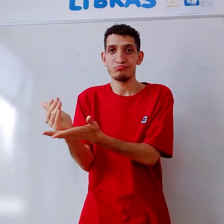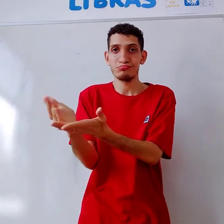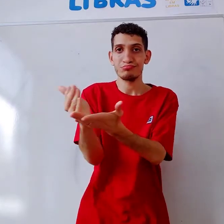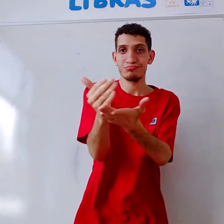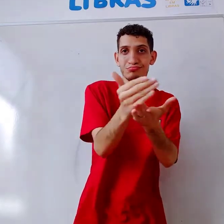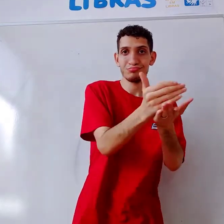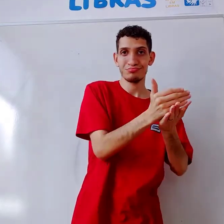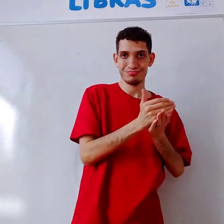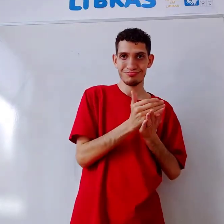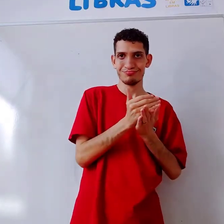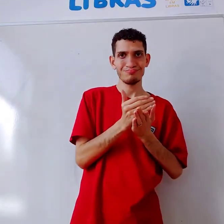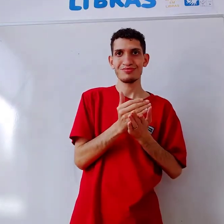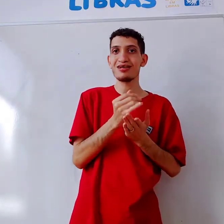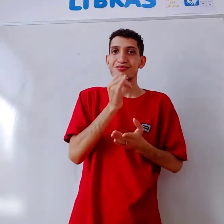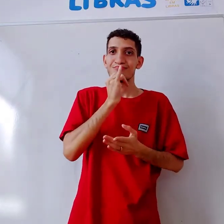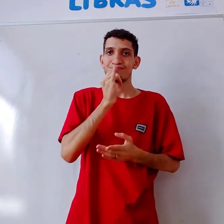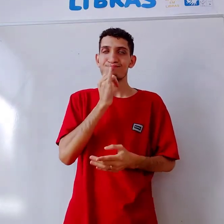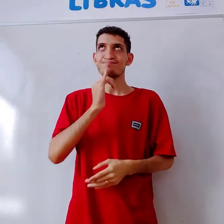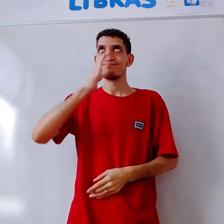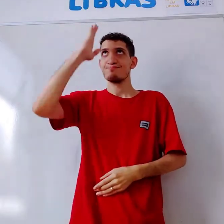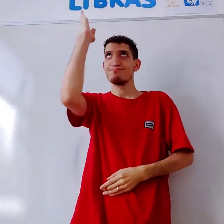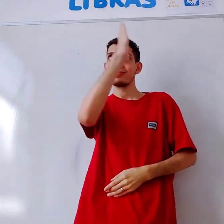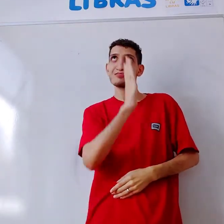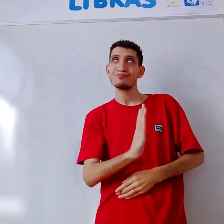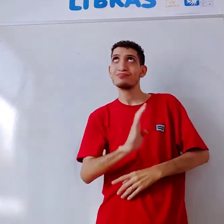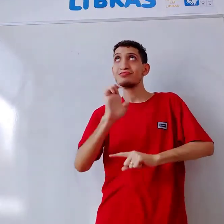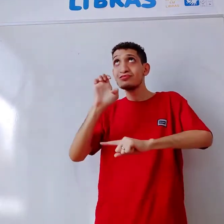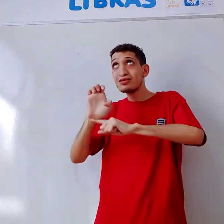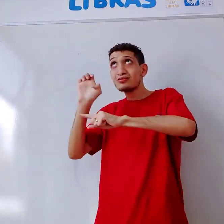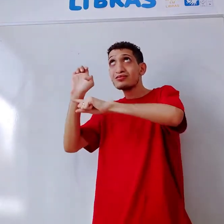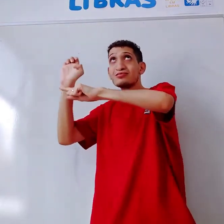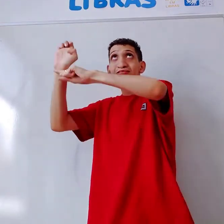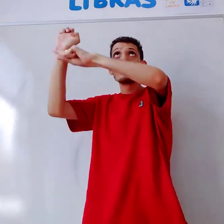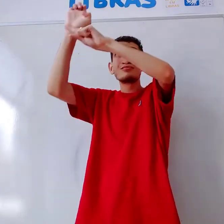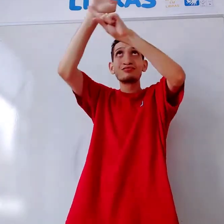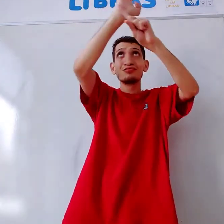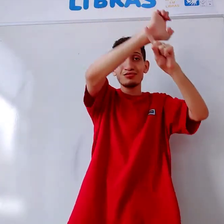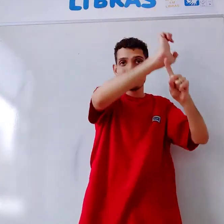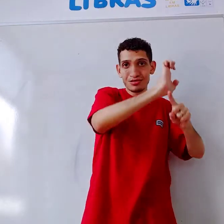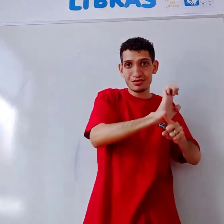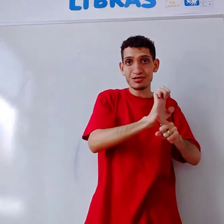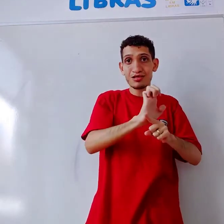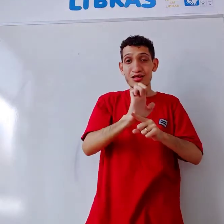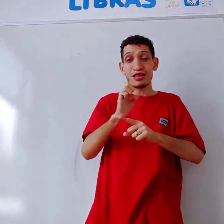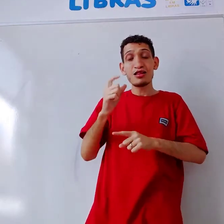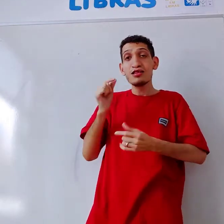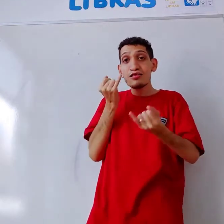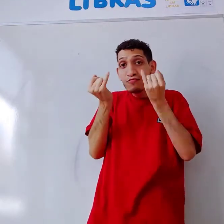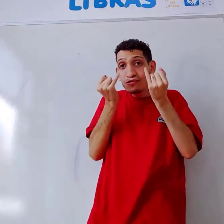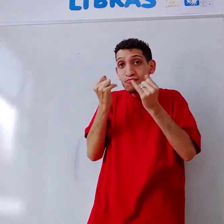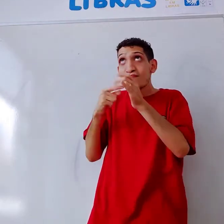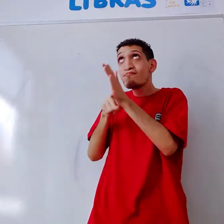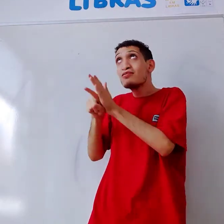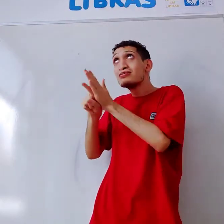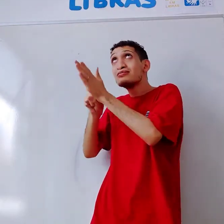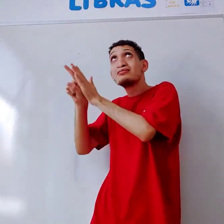É reunir informação, exemplo, Brasil, vários estados, informação,